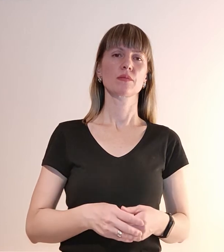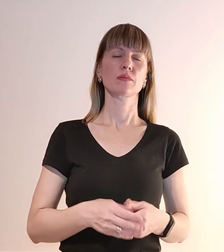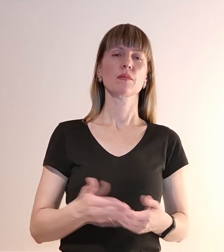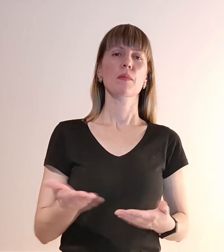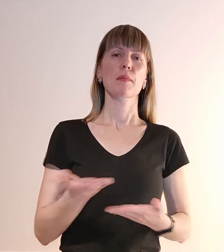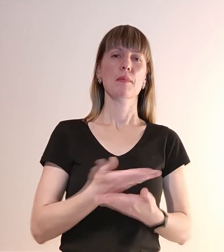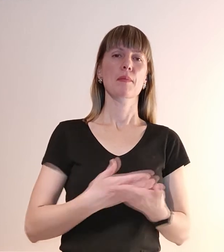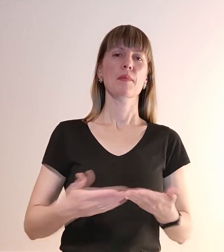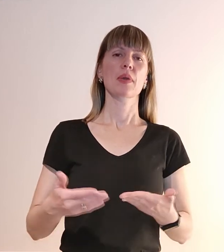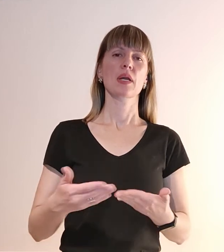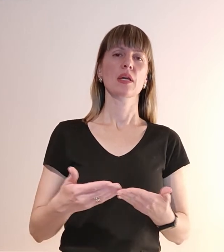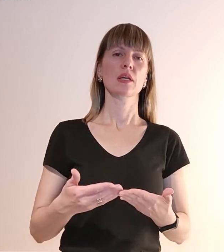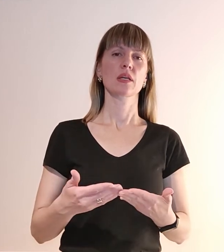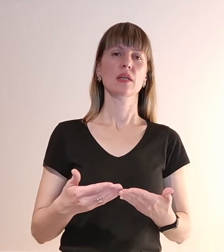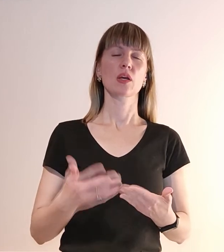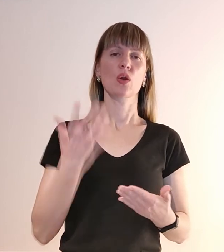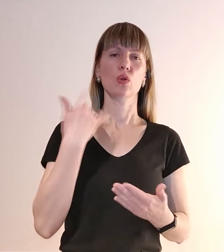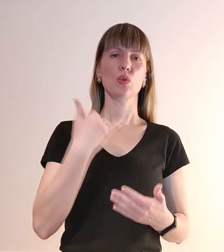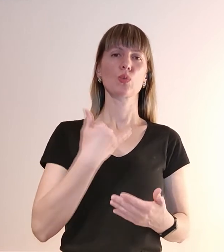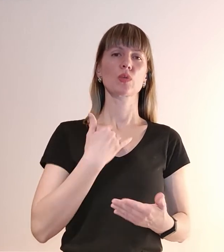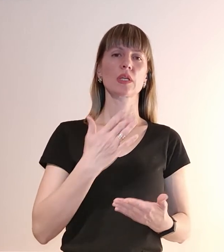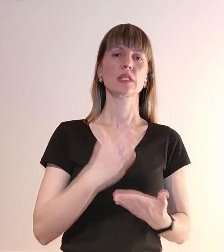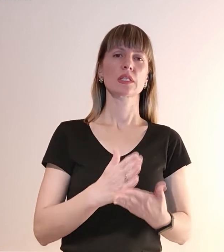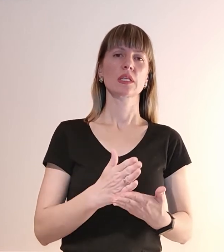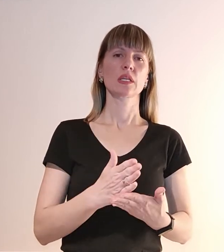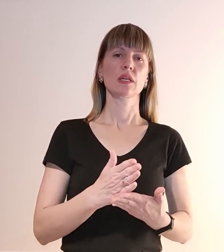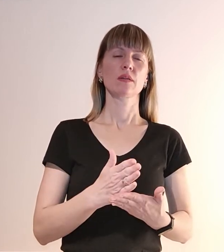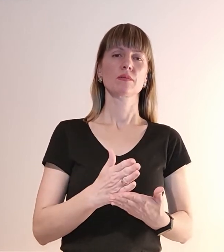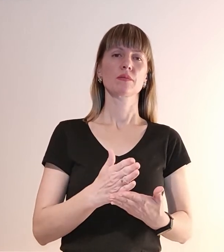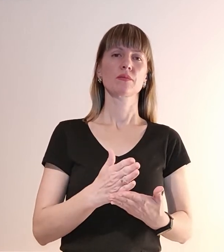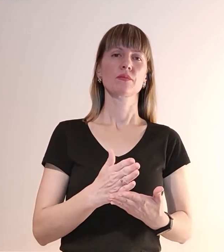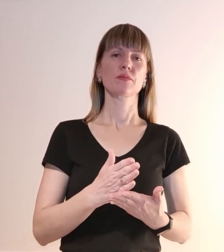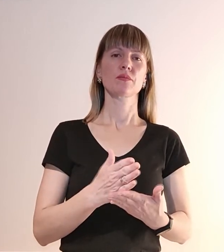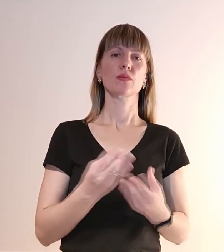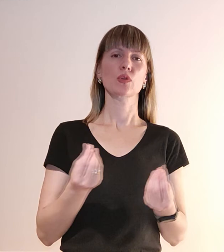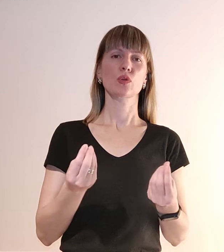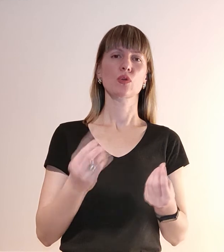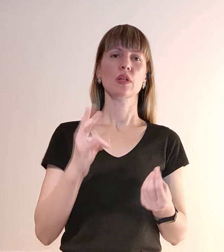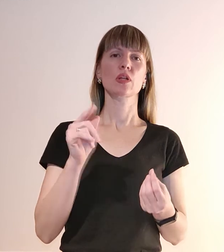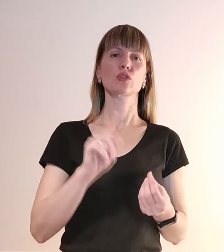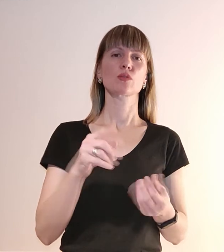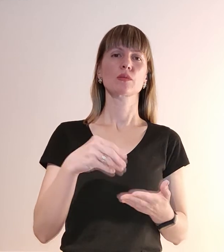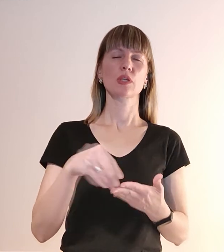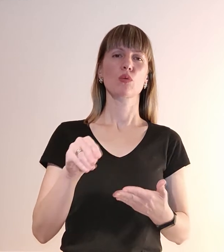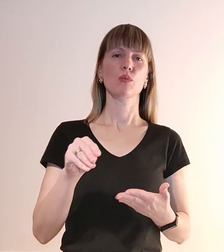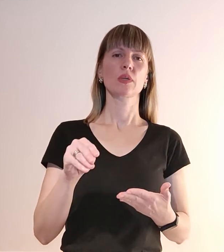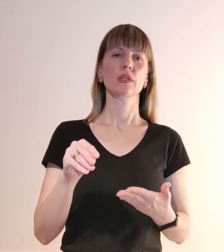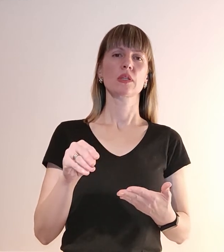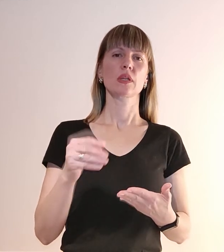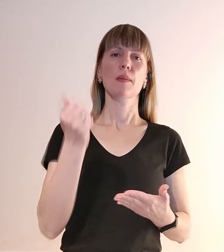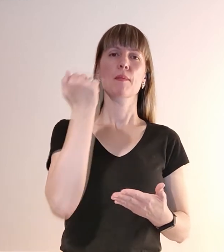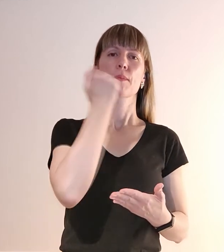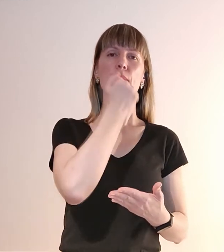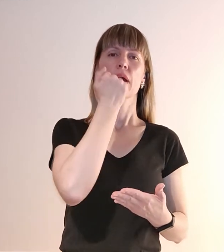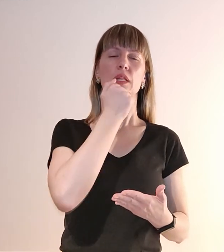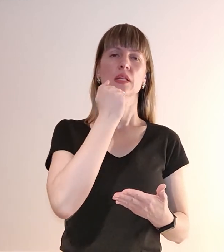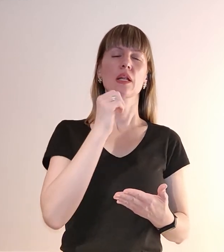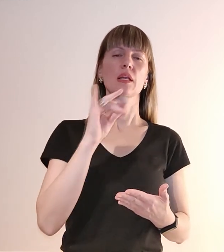збираємо, коли в нас є гроші на те, щоб закупити матеріалку, пальню,